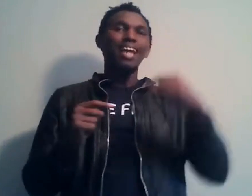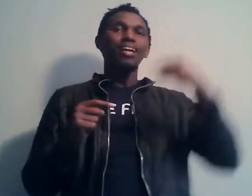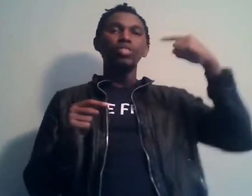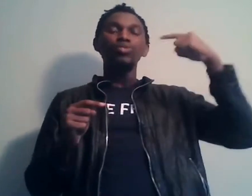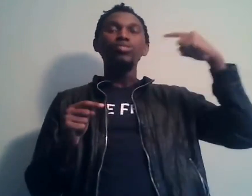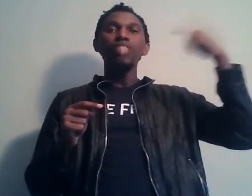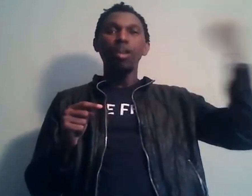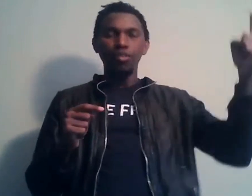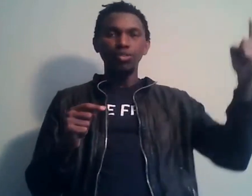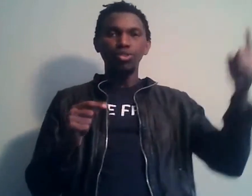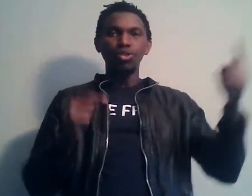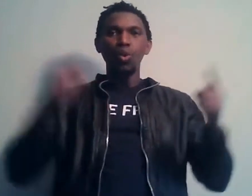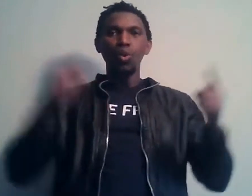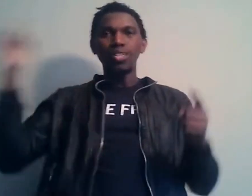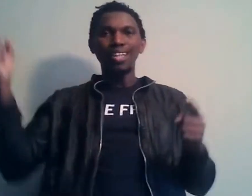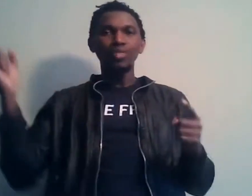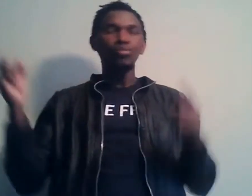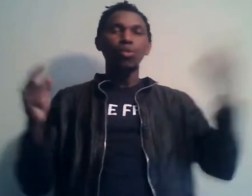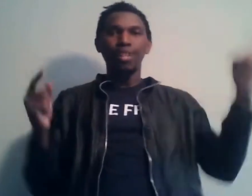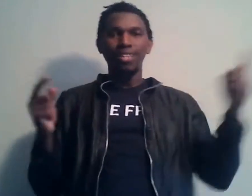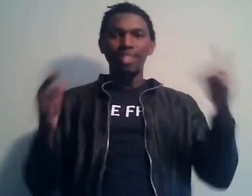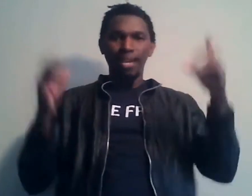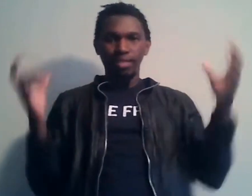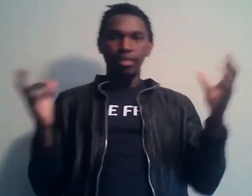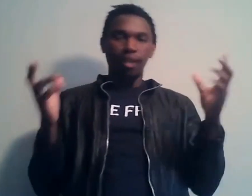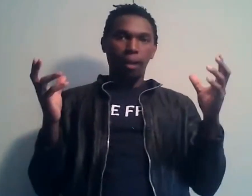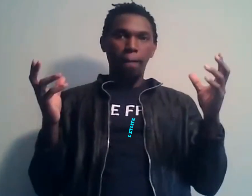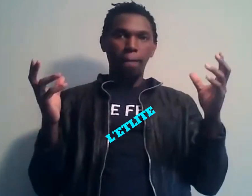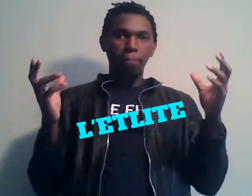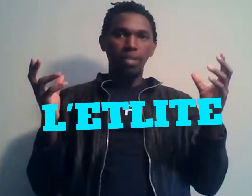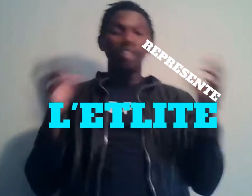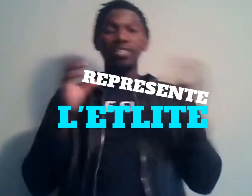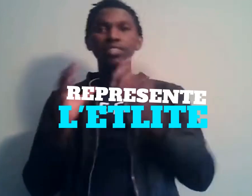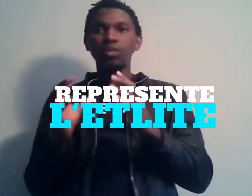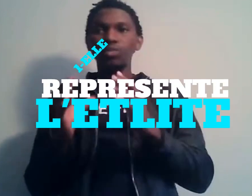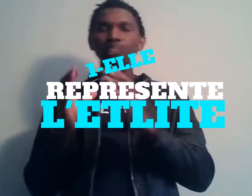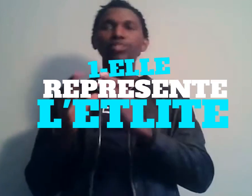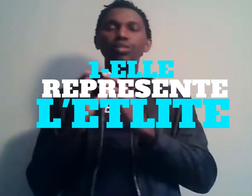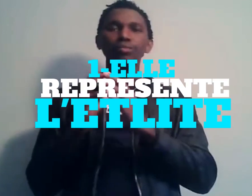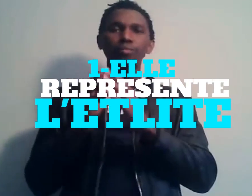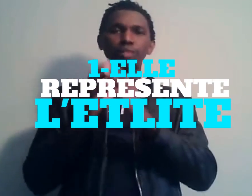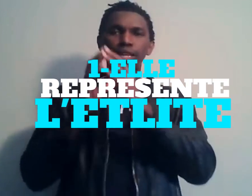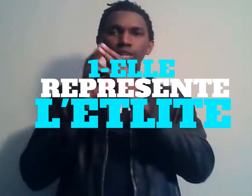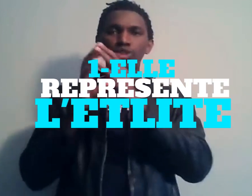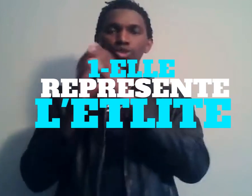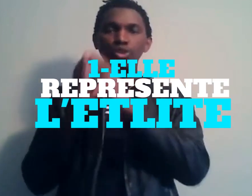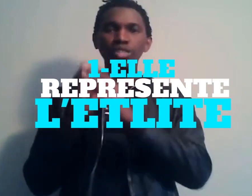'aller étudier en France, aux États-Unis, au Canada, etc. Ça veut dire quoi ? Ça veut dire que ceux qui